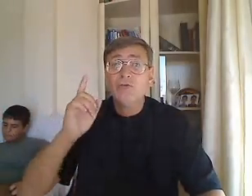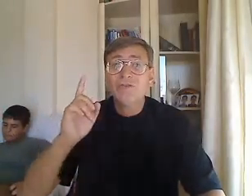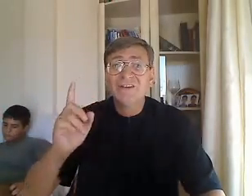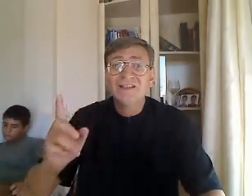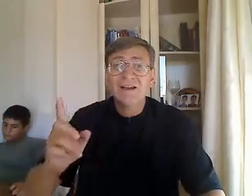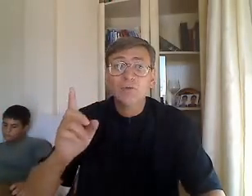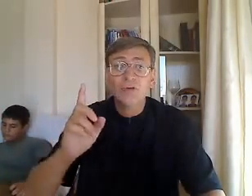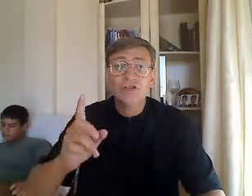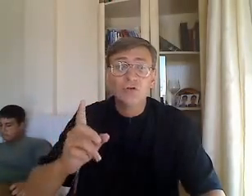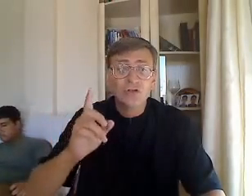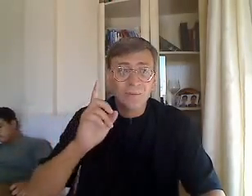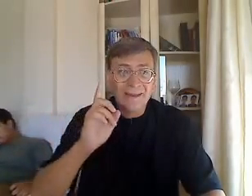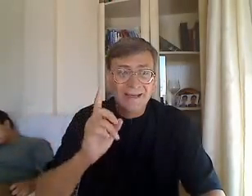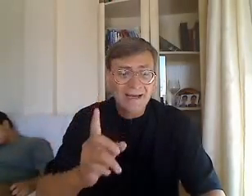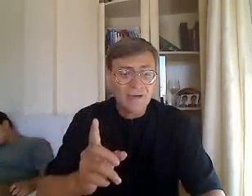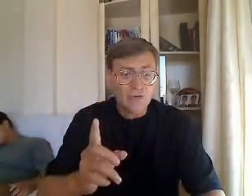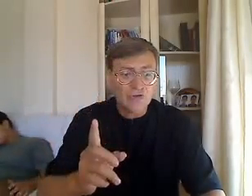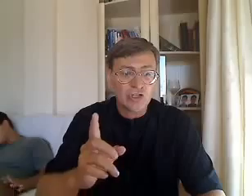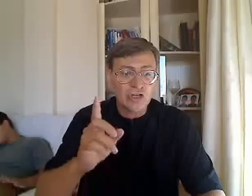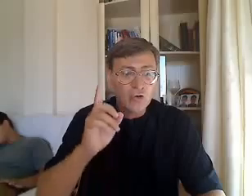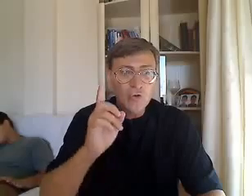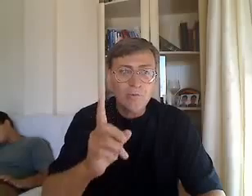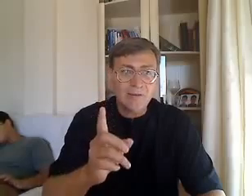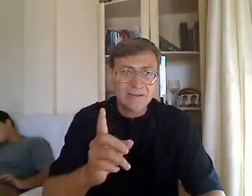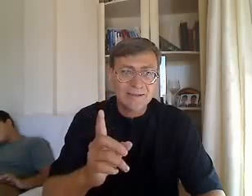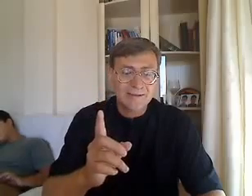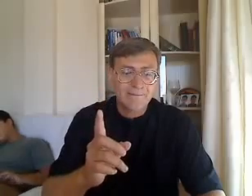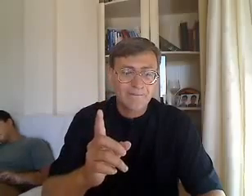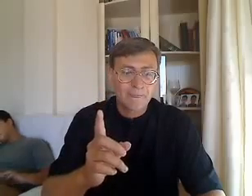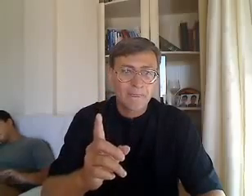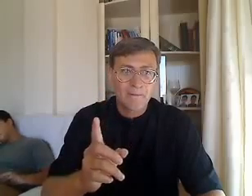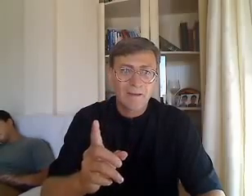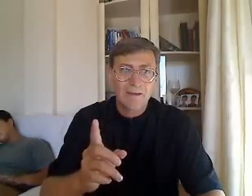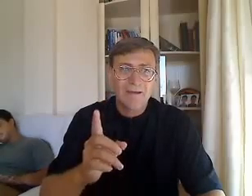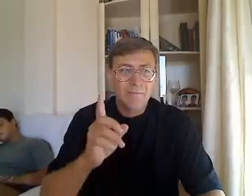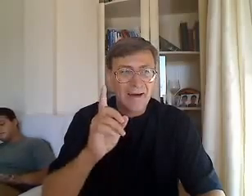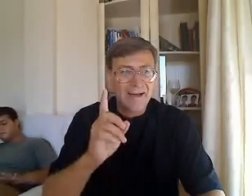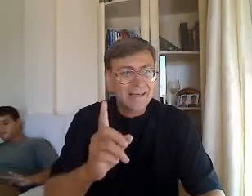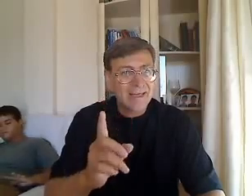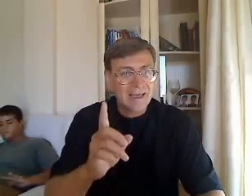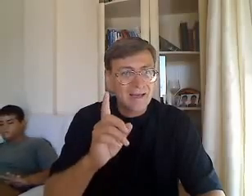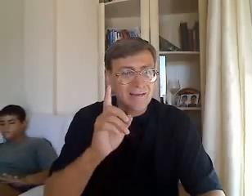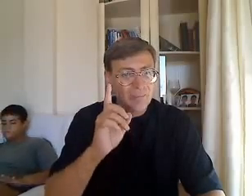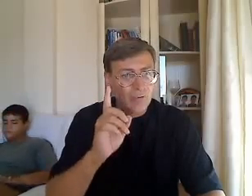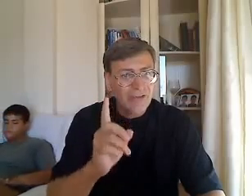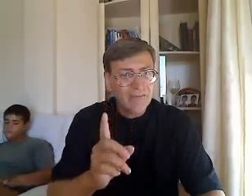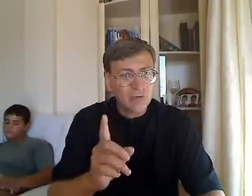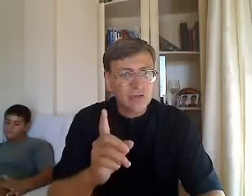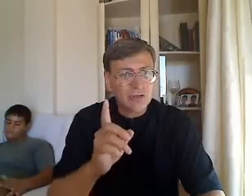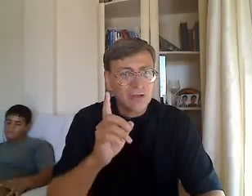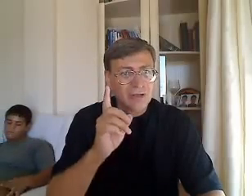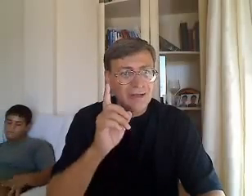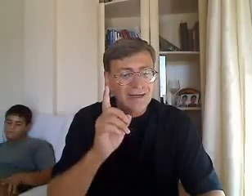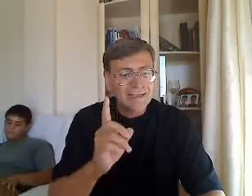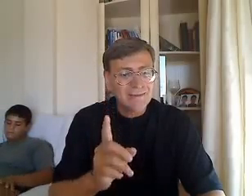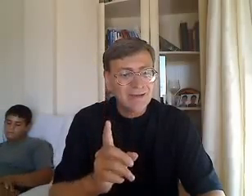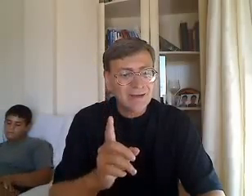confesar nuestros pecados y culpas. ¿Para qué podemos recibir